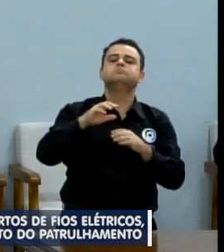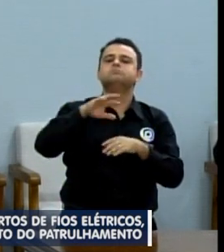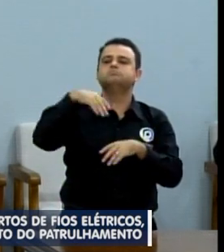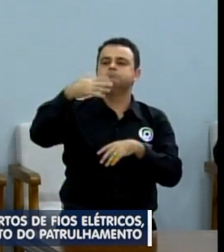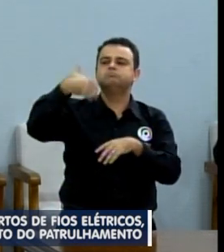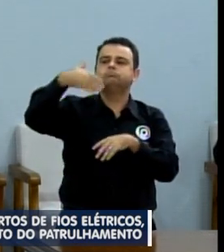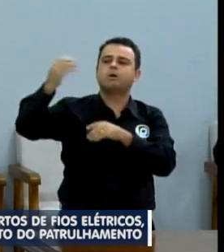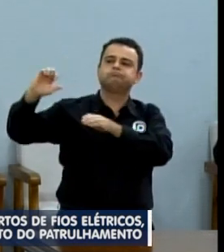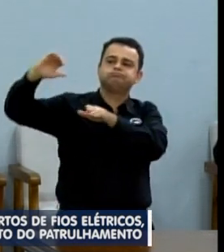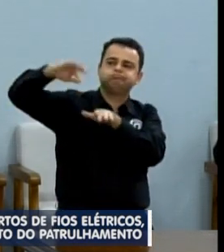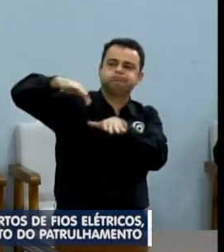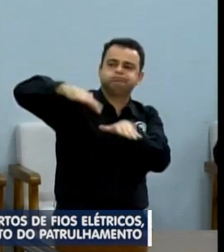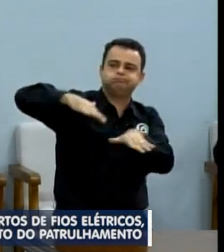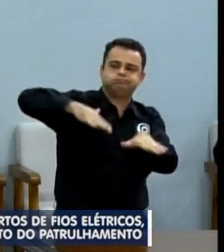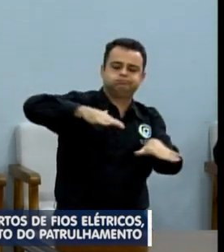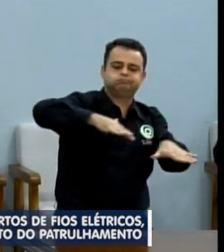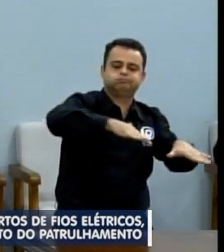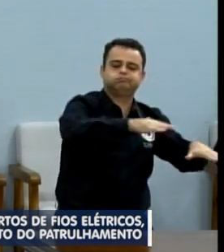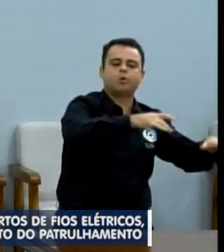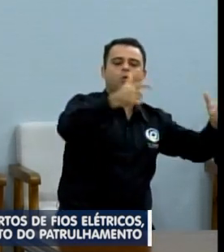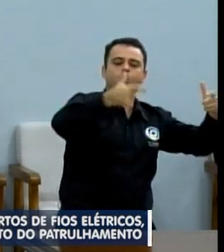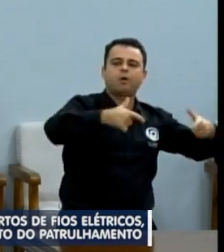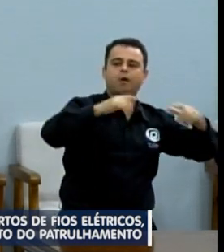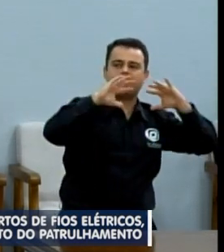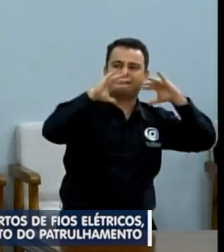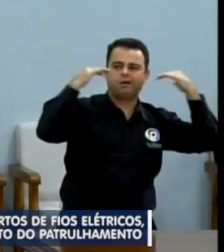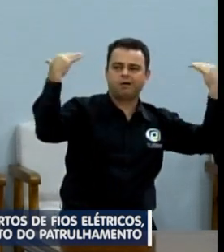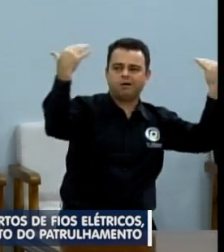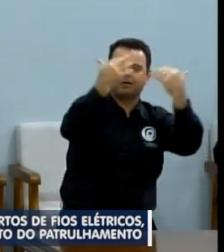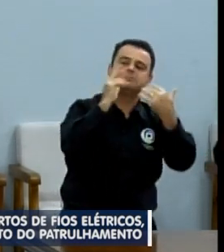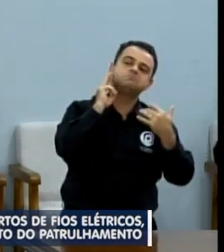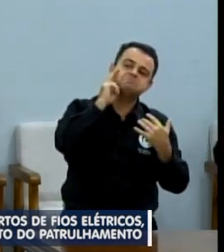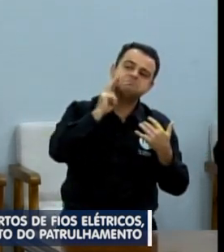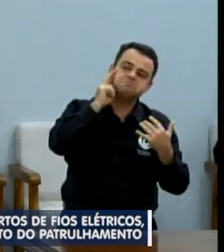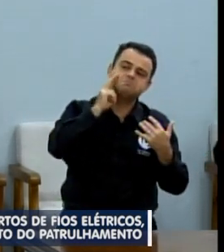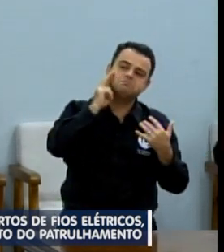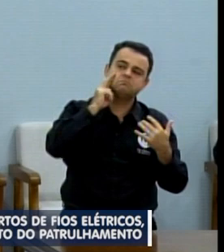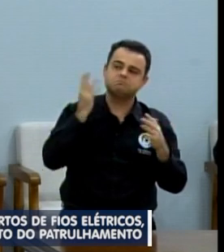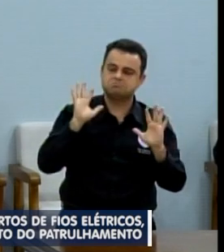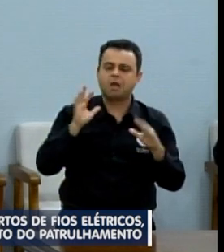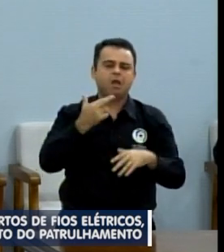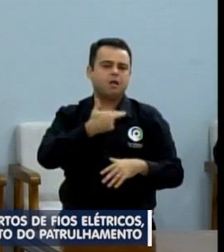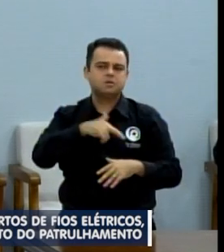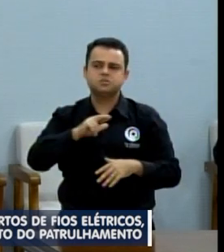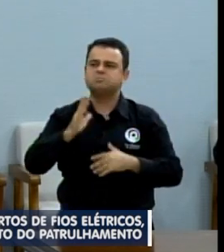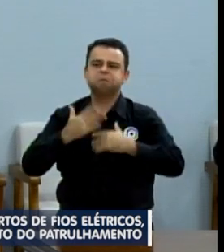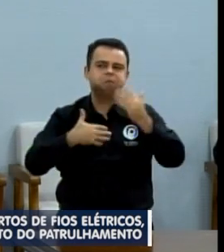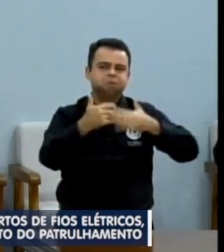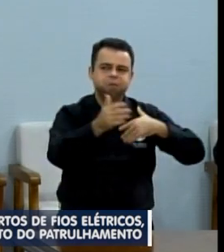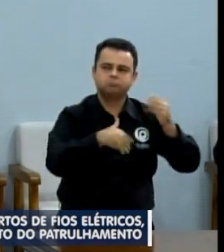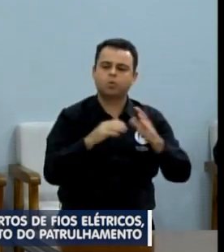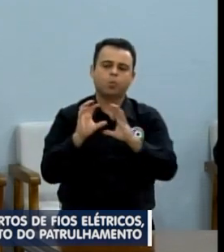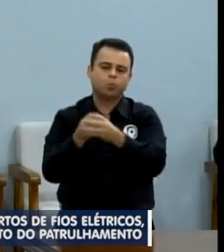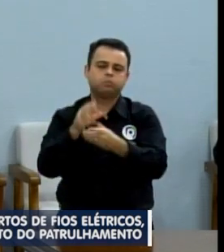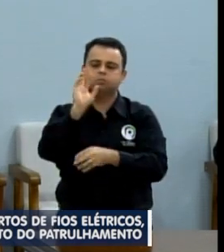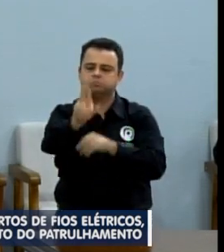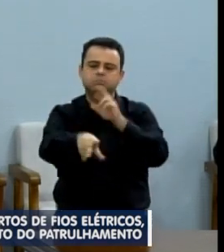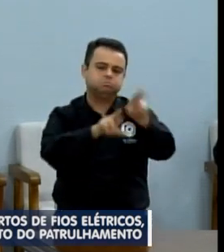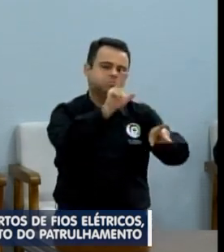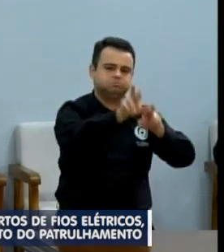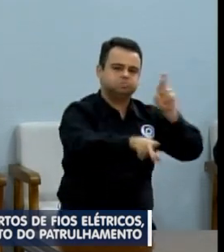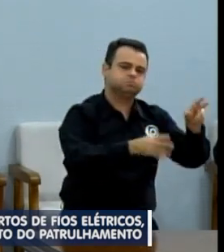todos estão convidados, você cristão, você evangélico, você ateu, livre pensador, você que